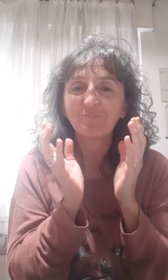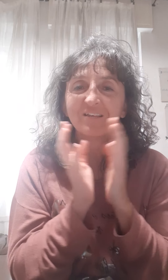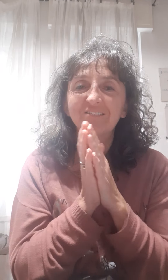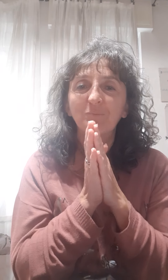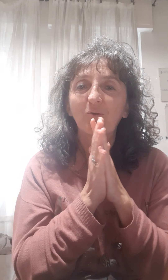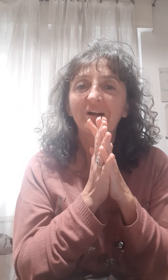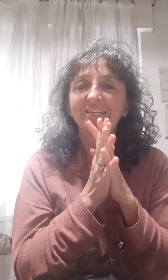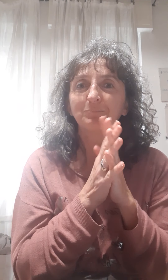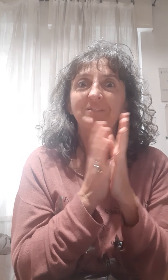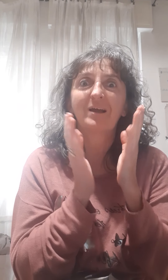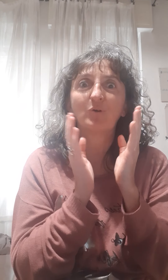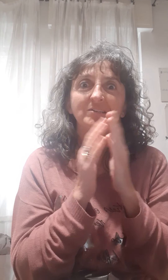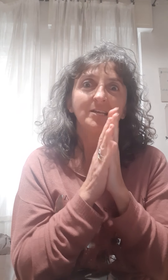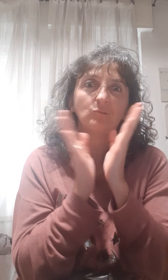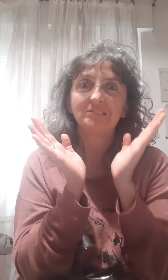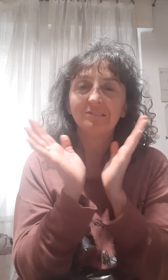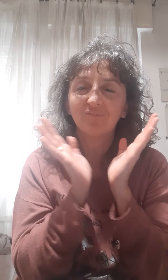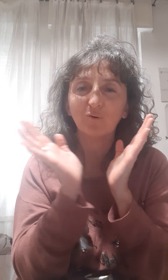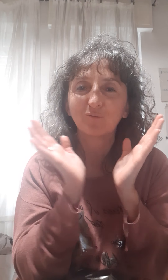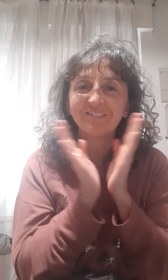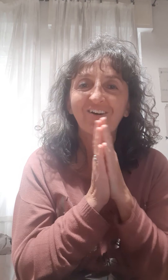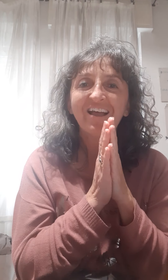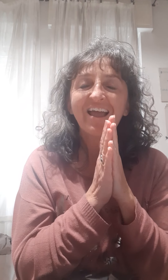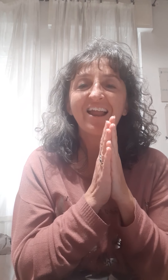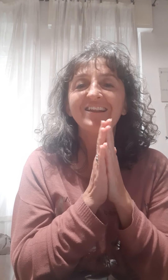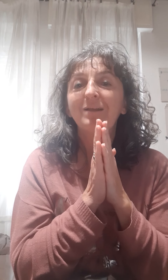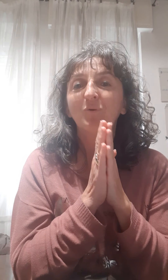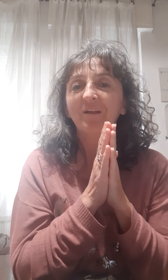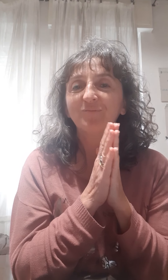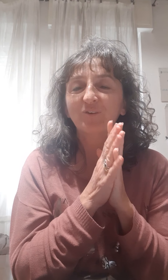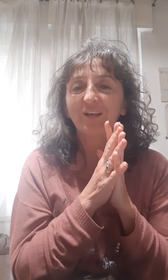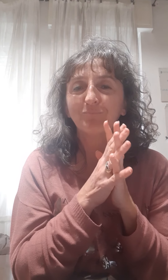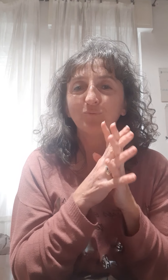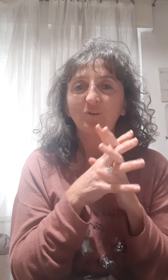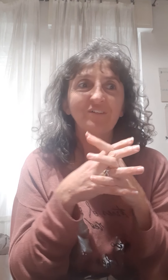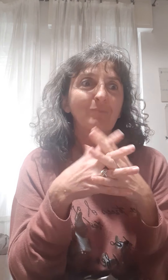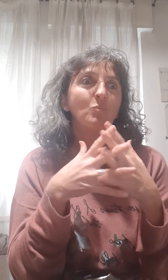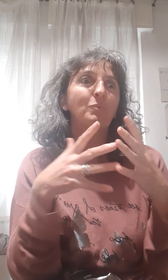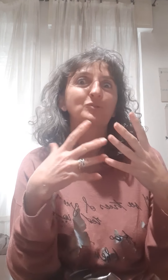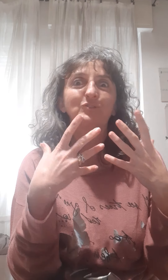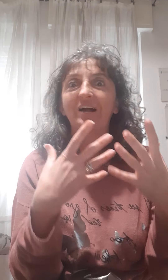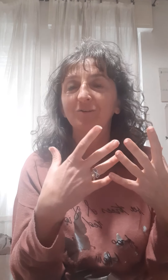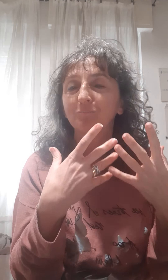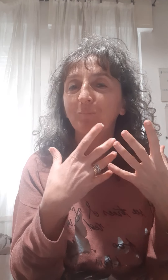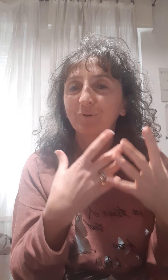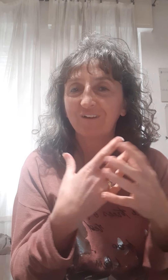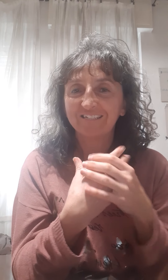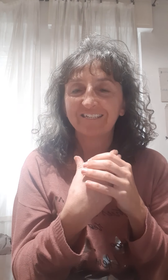mesi però magari aspettiamo che le setole si deformino e lì è il momento che appunto li vediamo anche un po' provati e